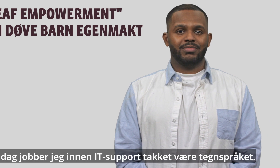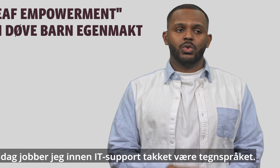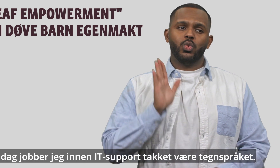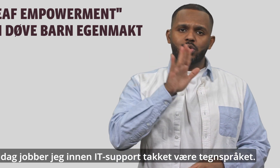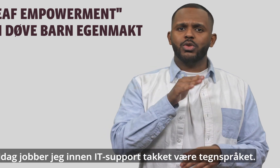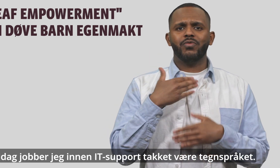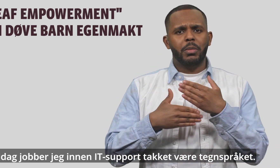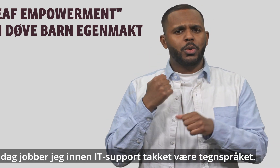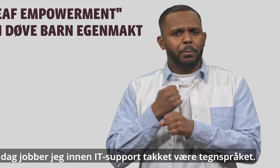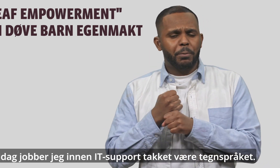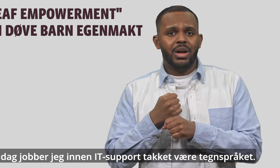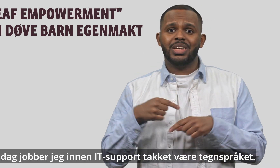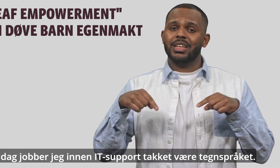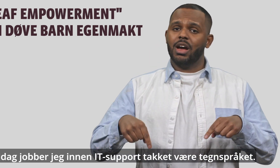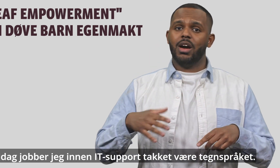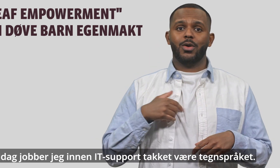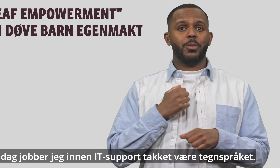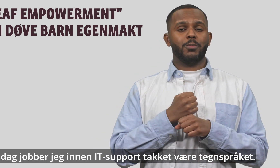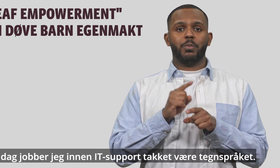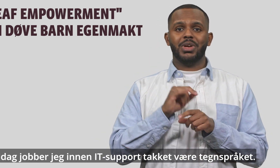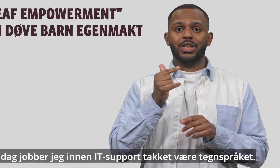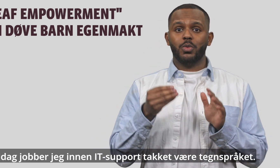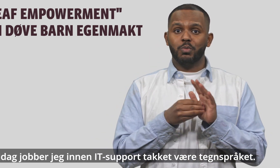44. I dag jobber jeg innen IT-support, takket være tegnspråket.